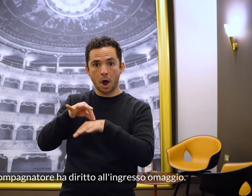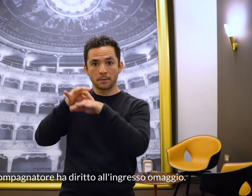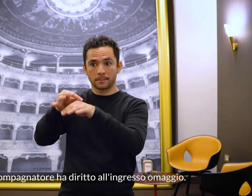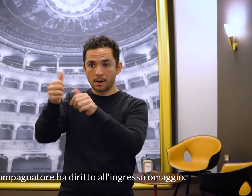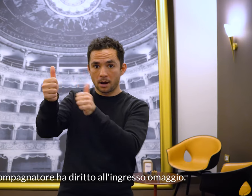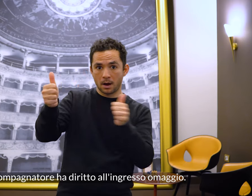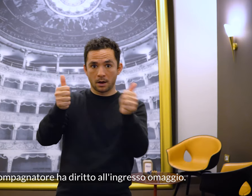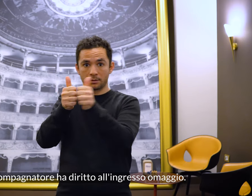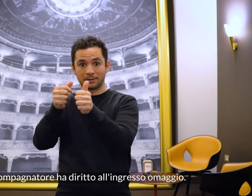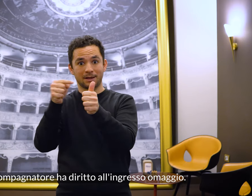all'ingresso omaggio